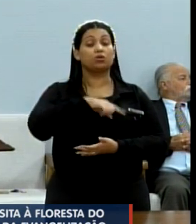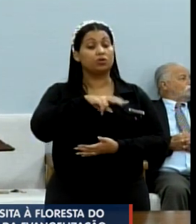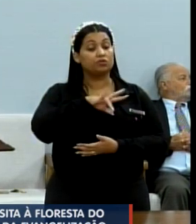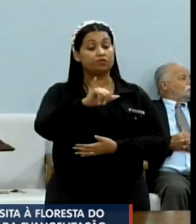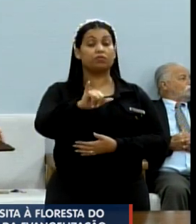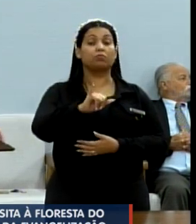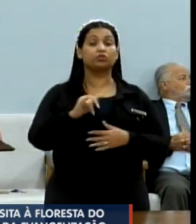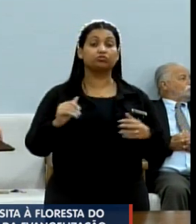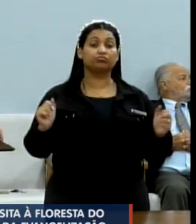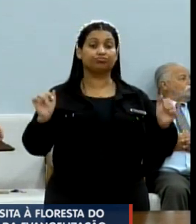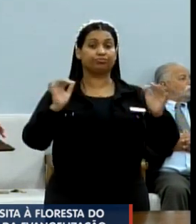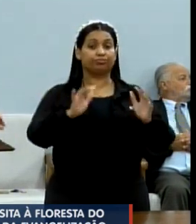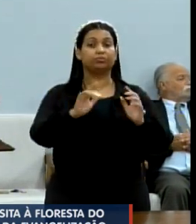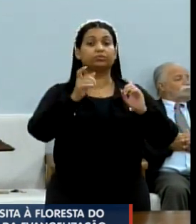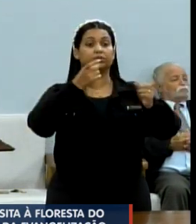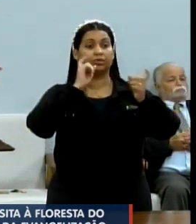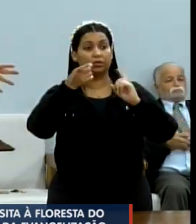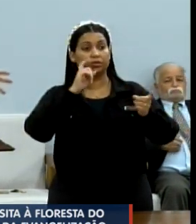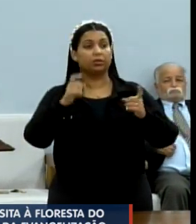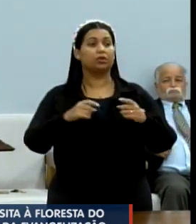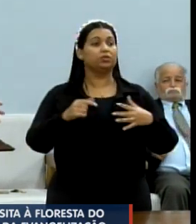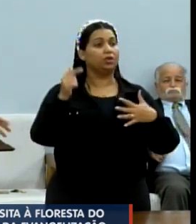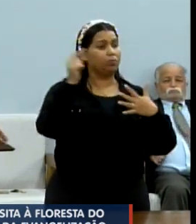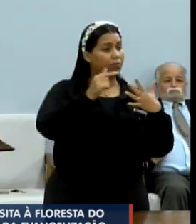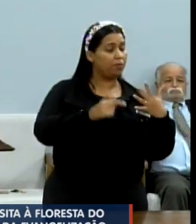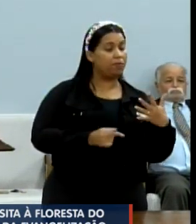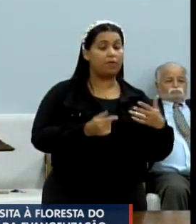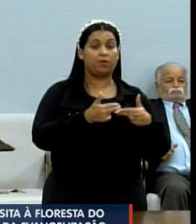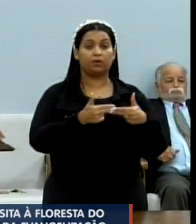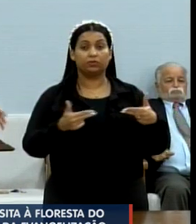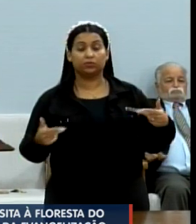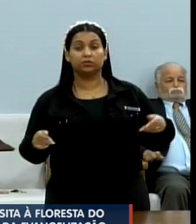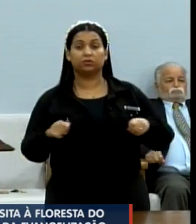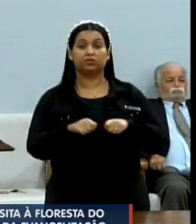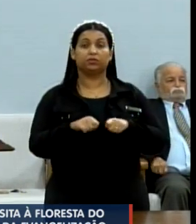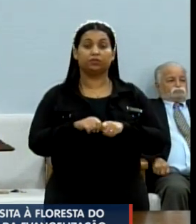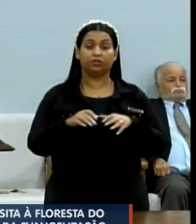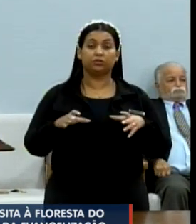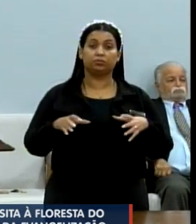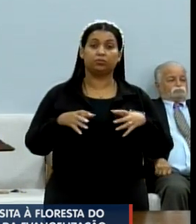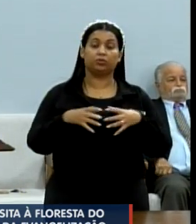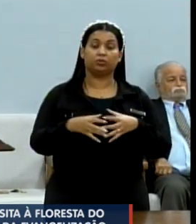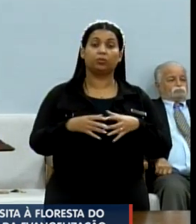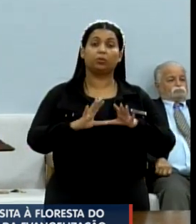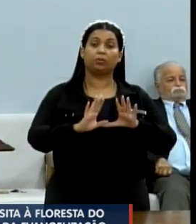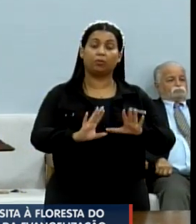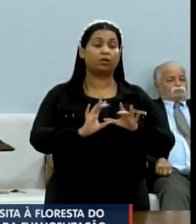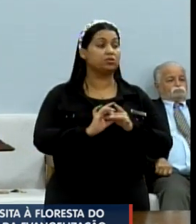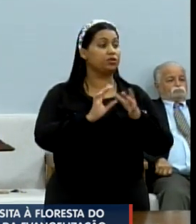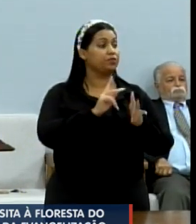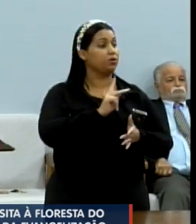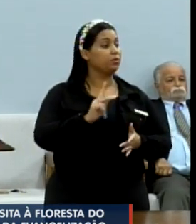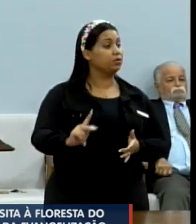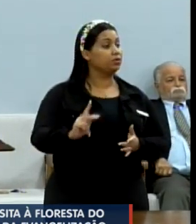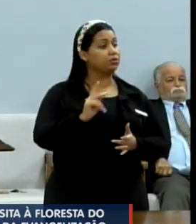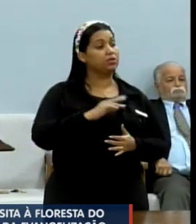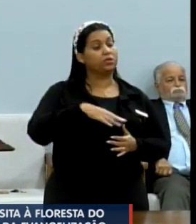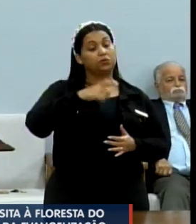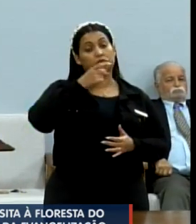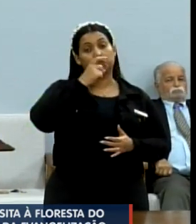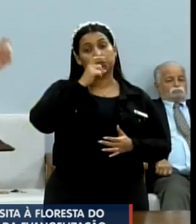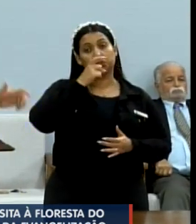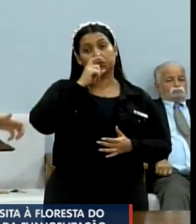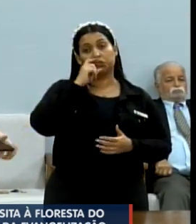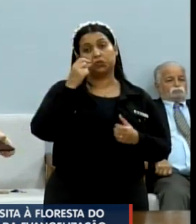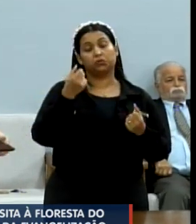para deliberarmos as ações que serão tomadas pela comissão, mas deixarei para o presidente falar mais dessa visita que